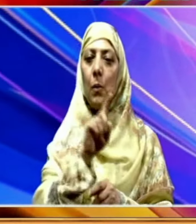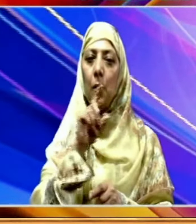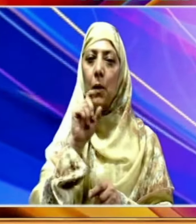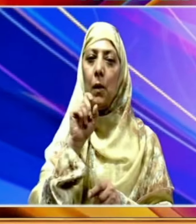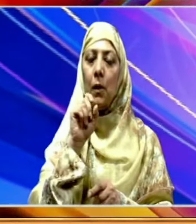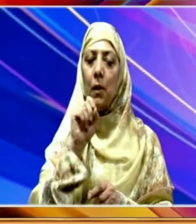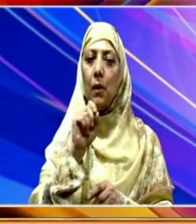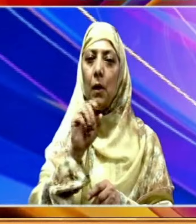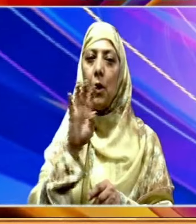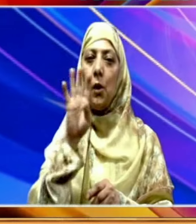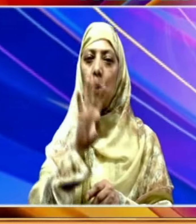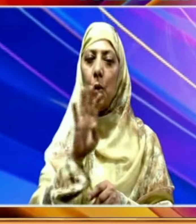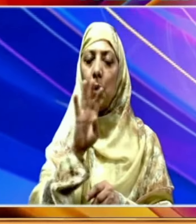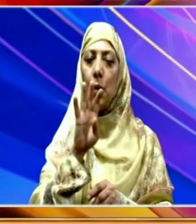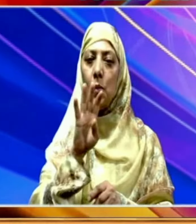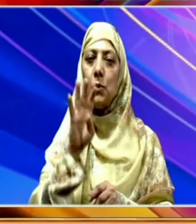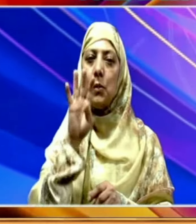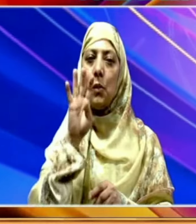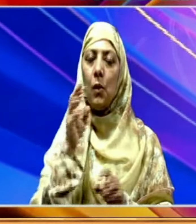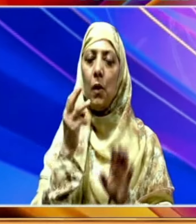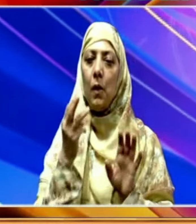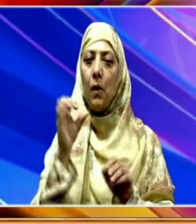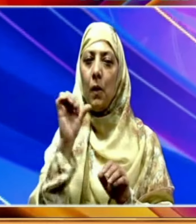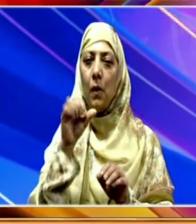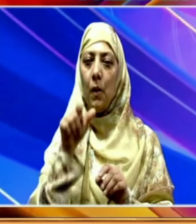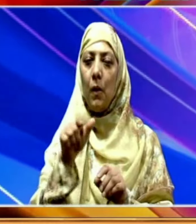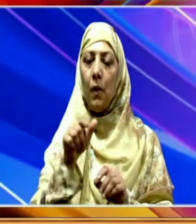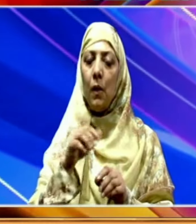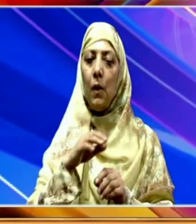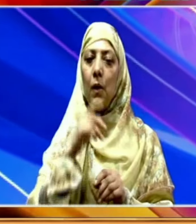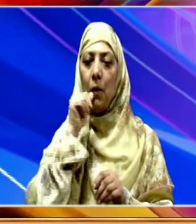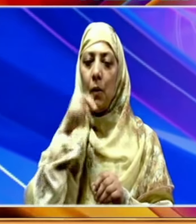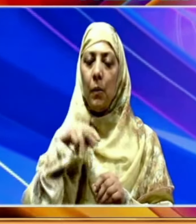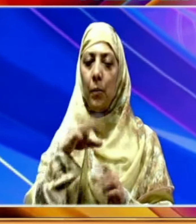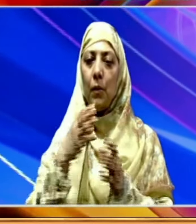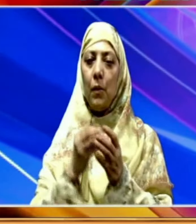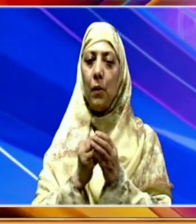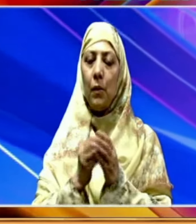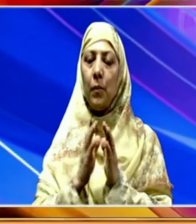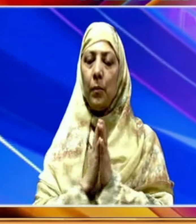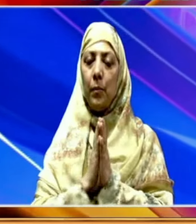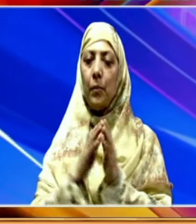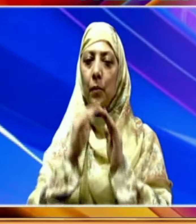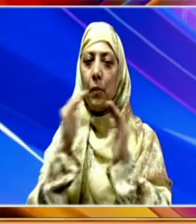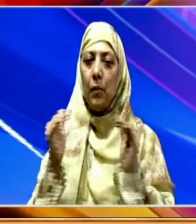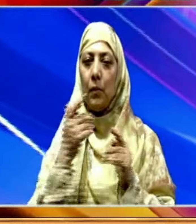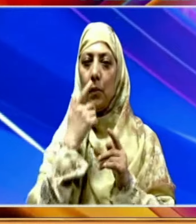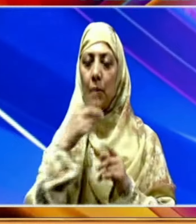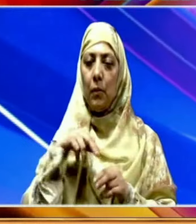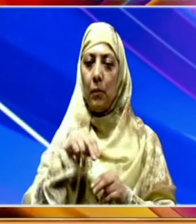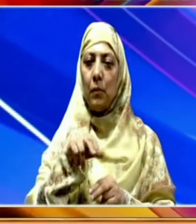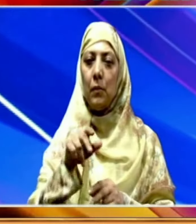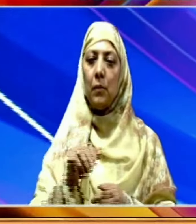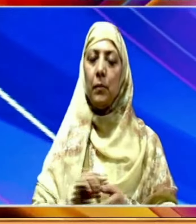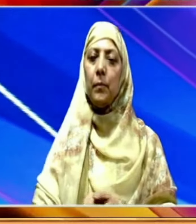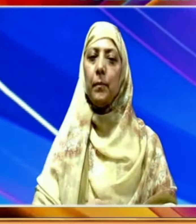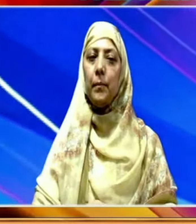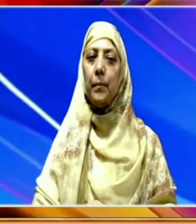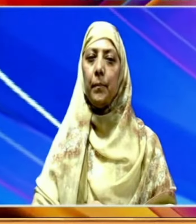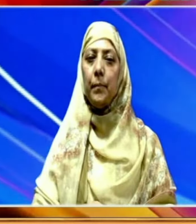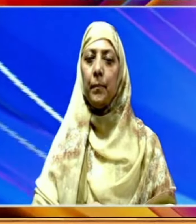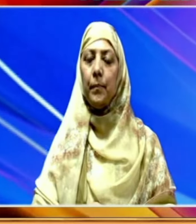سو اناسی پہلگام بنیادی کیمپ کے لیے روانہ ہوئے جہاں سے وہ پویتر گفہ کے لیے آگے کے سفر پر روانہ ہوں